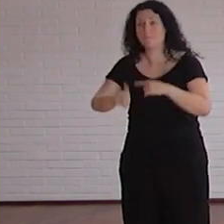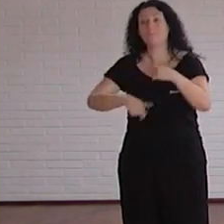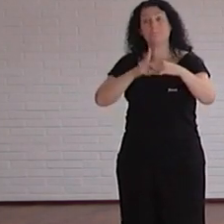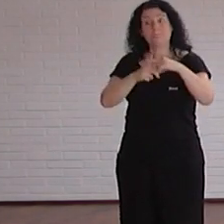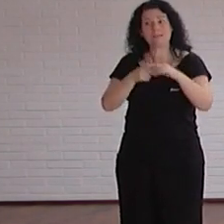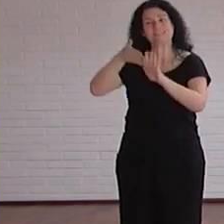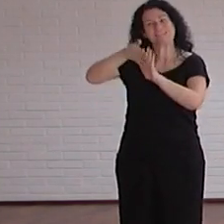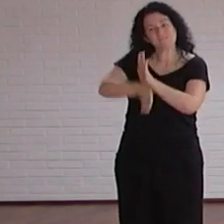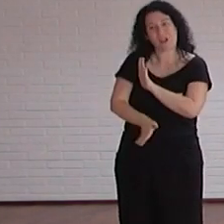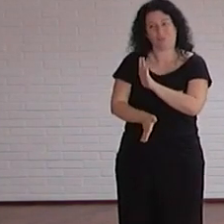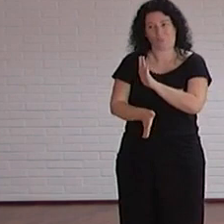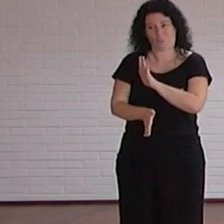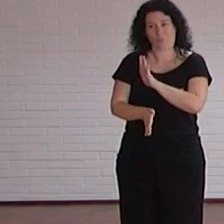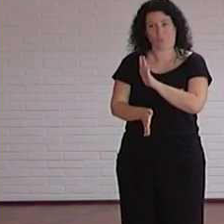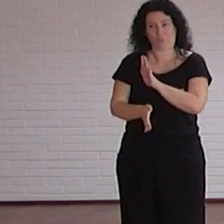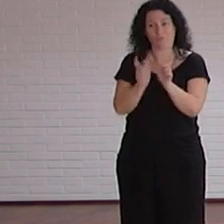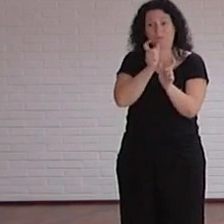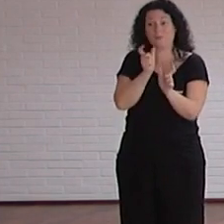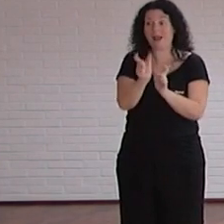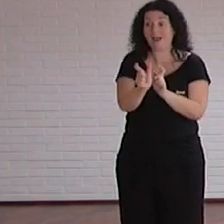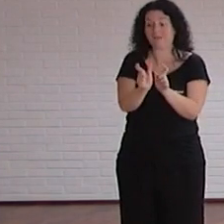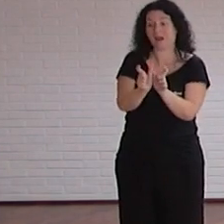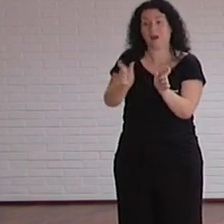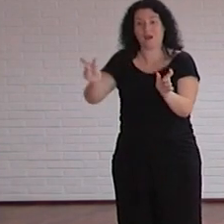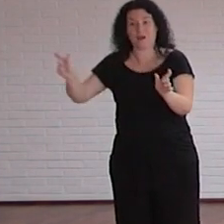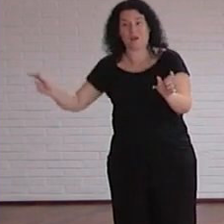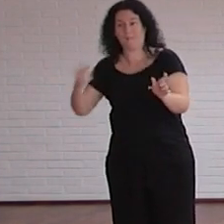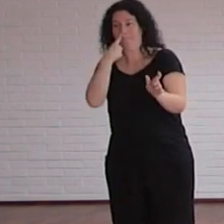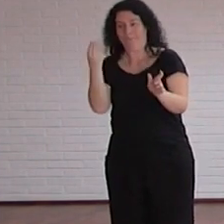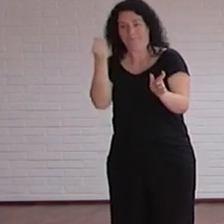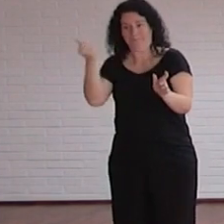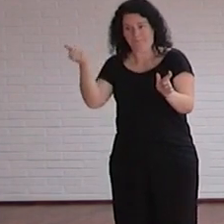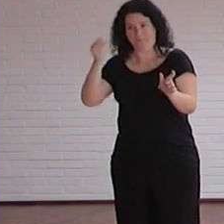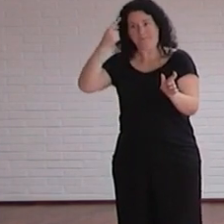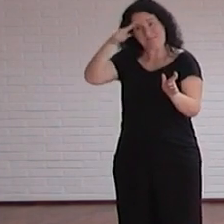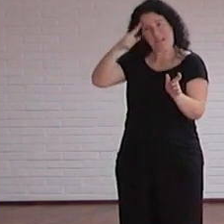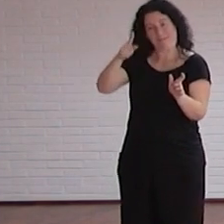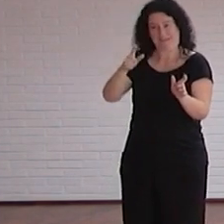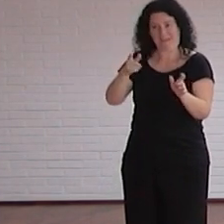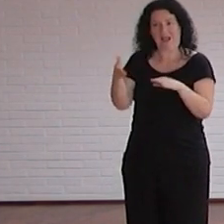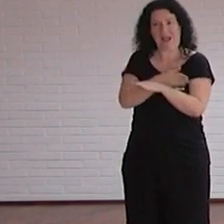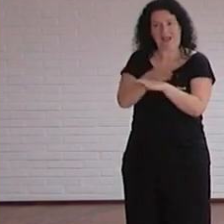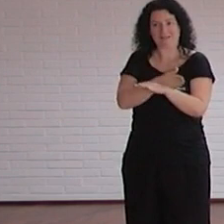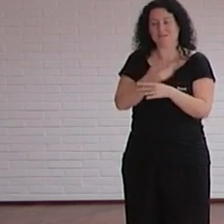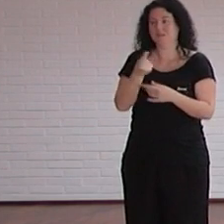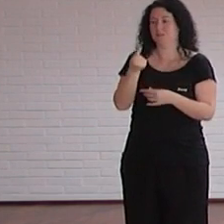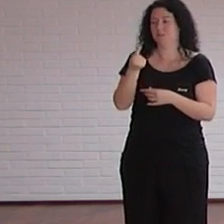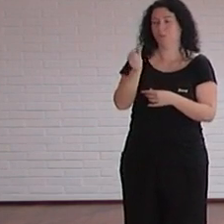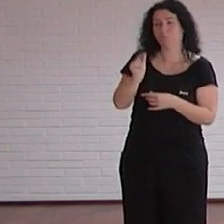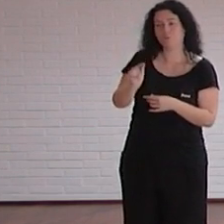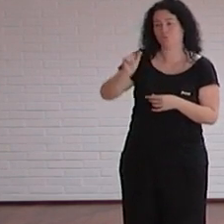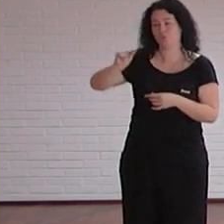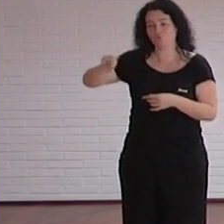darle predecir la siguiente palabra como hace la inteligencia artificial intentar darle contexto a esa palabra ponerle puntuación comas puntos